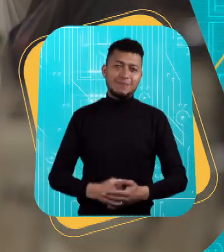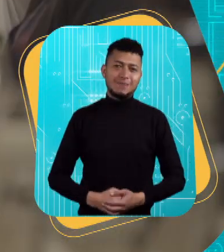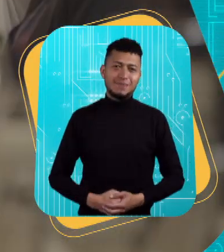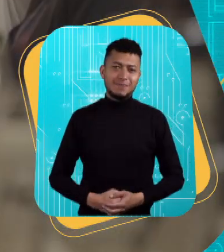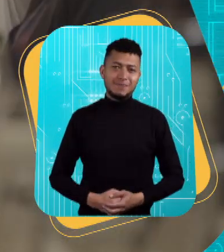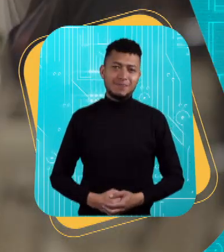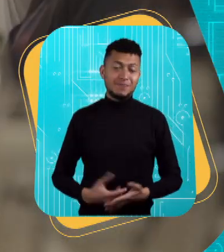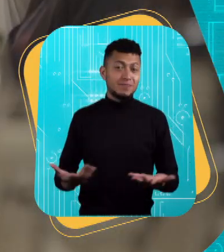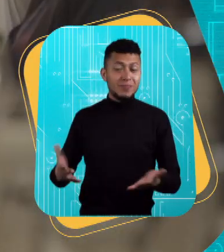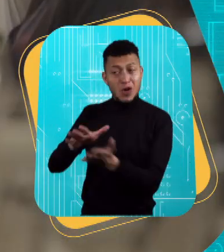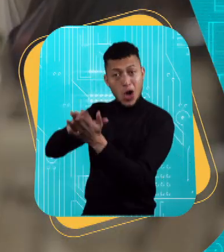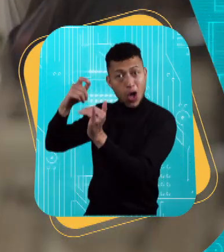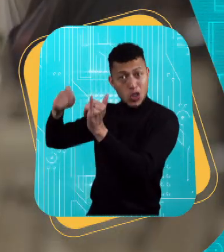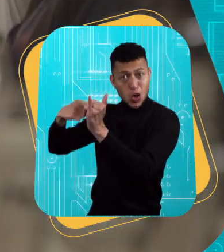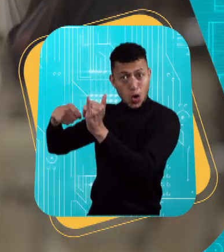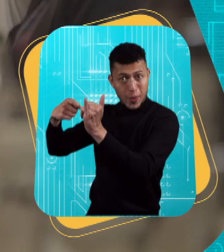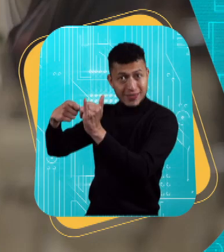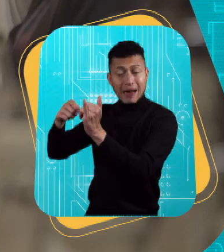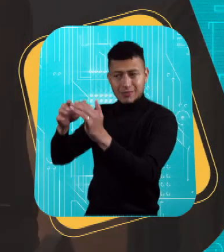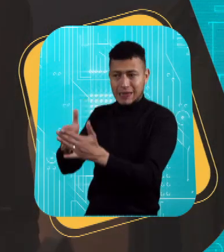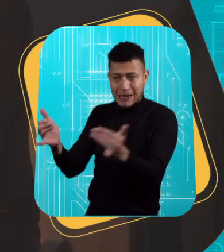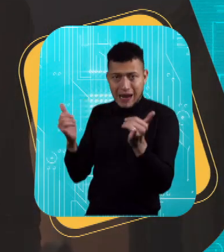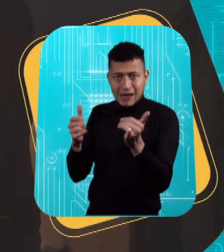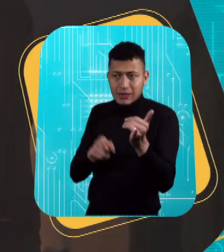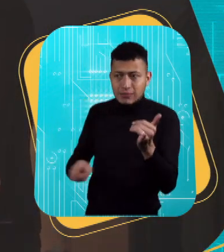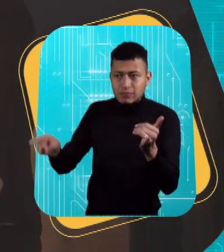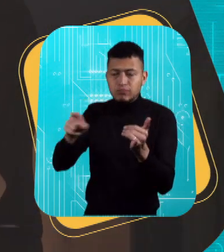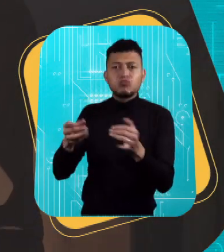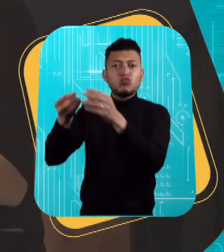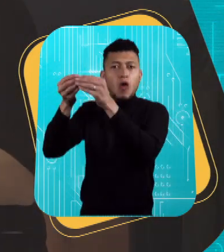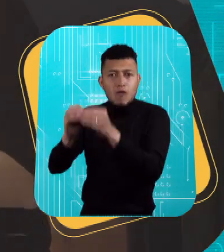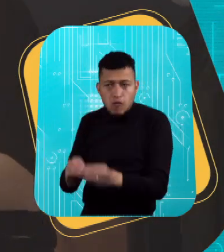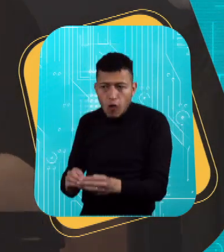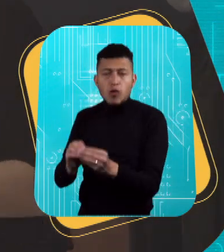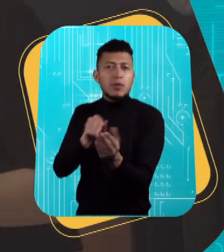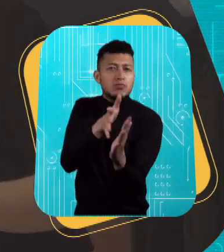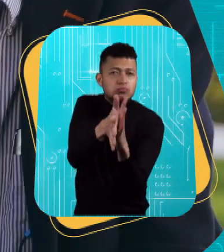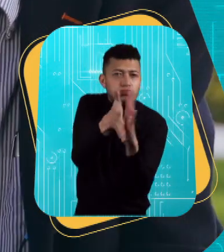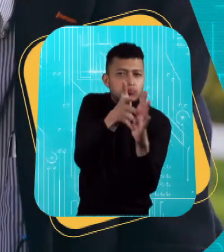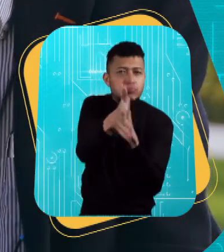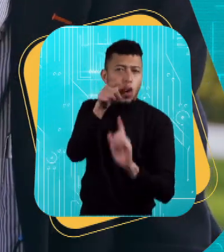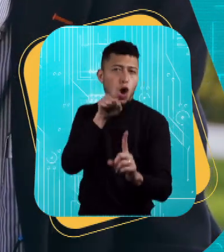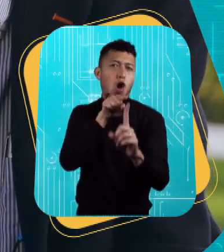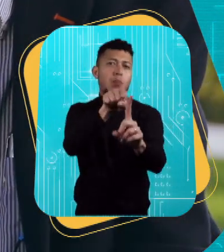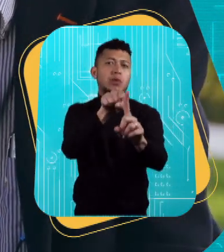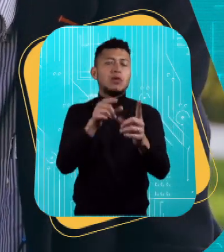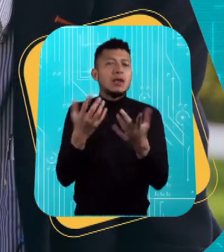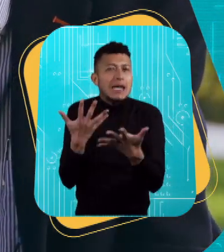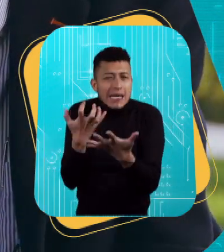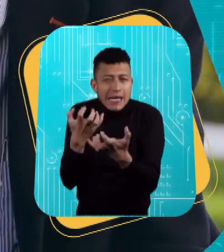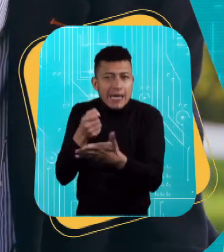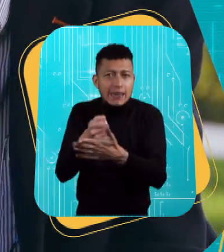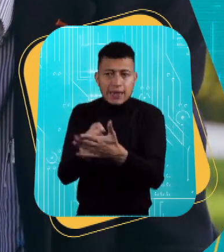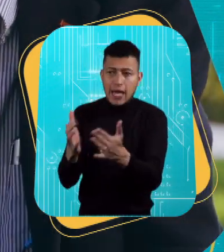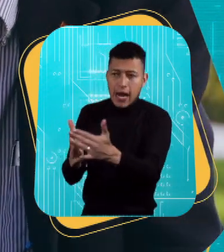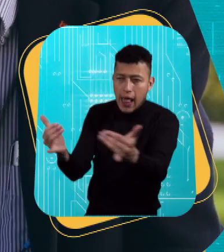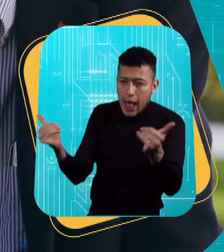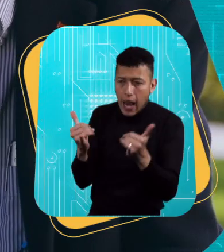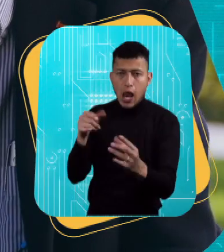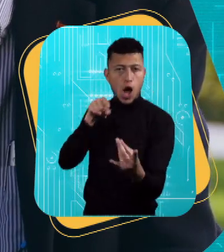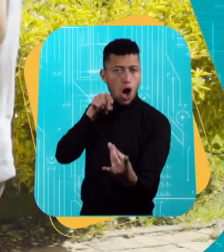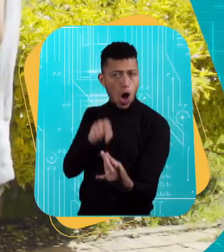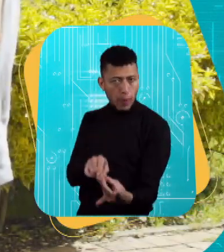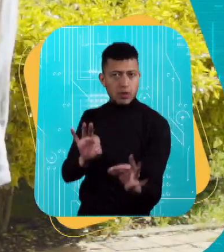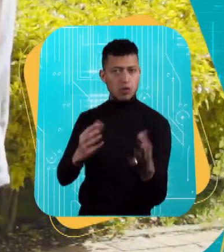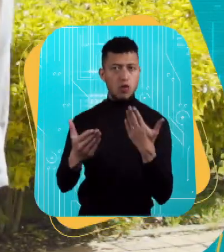En cuanto al género documental, el docu-reality hereda su estilo de narración con una finalidad informativa e intenta